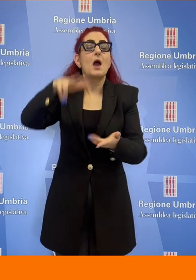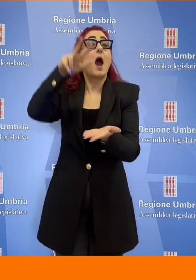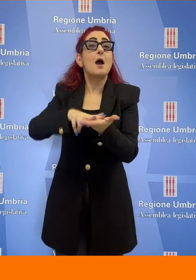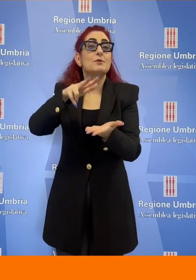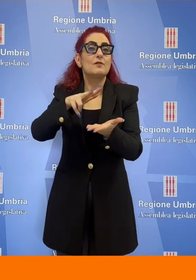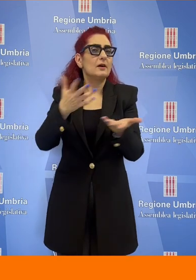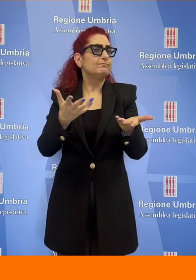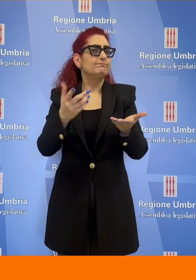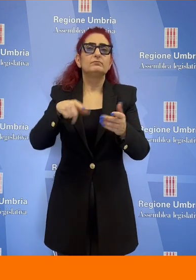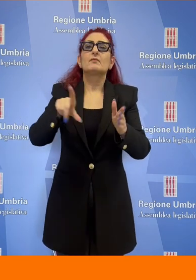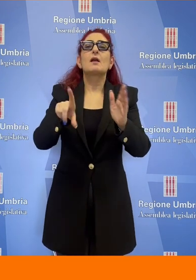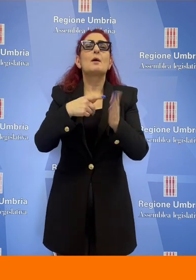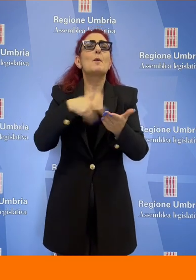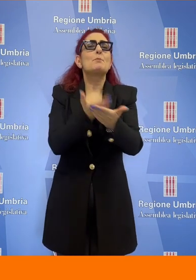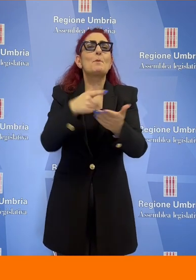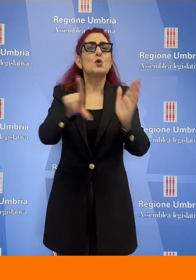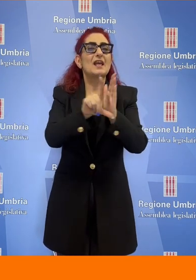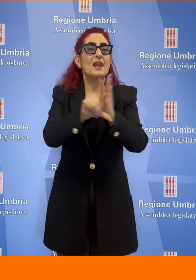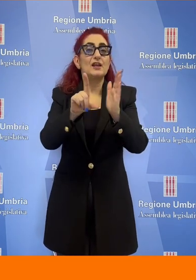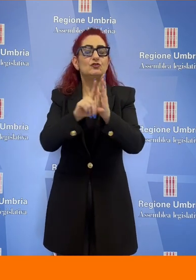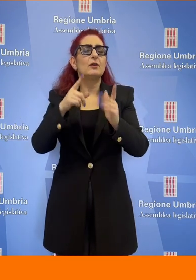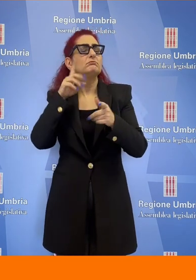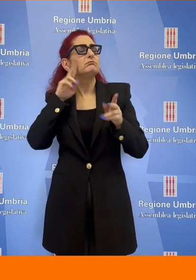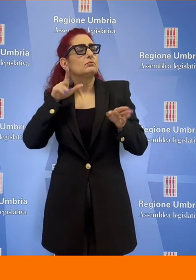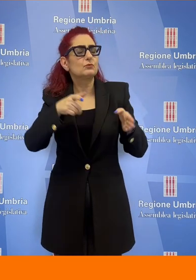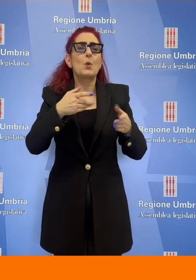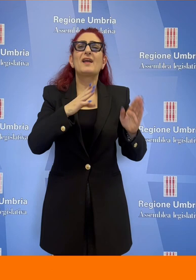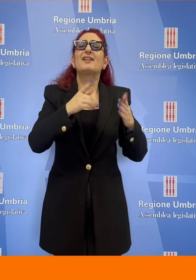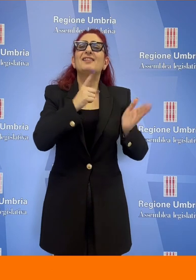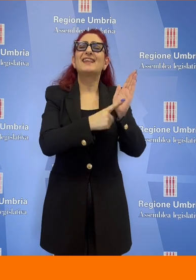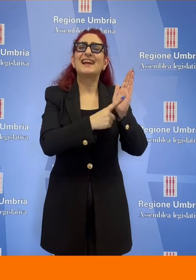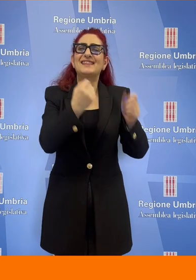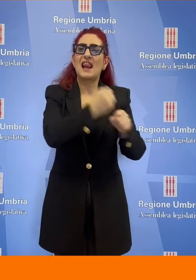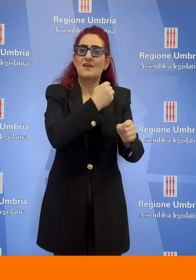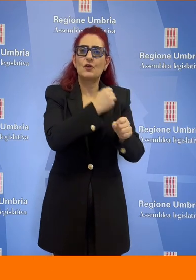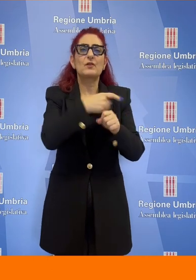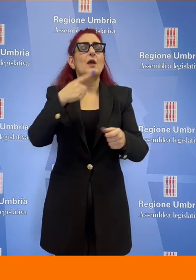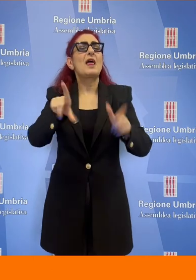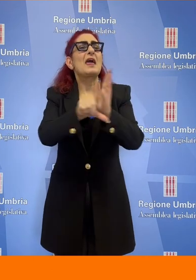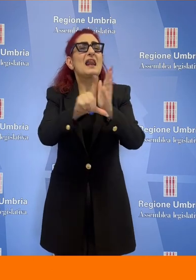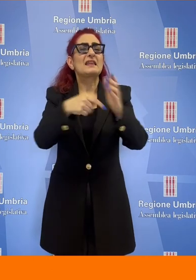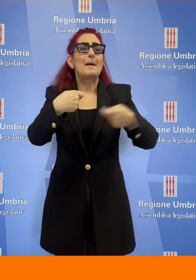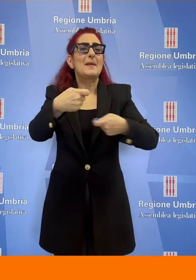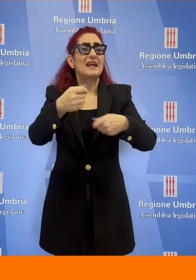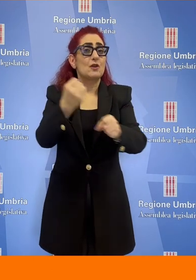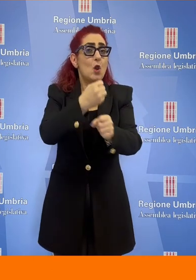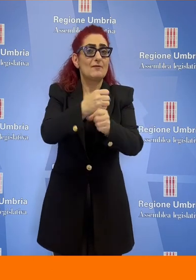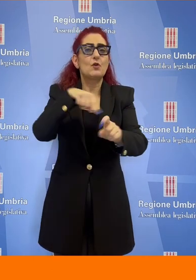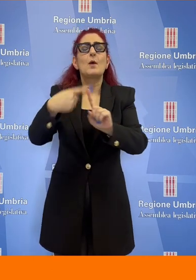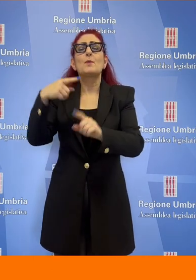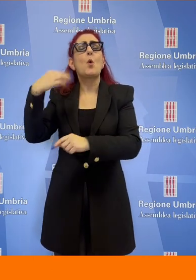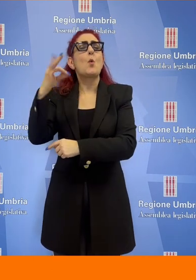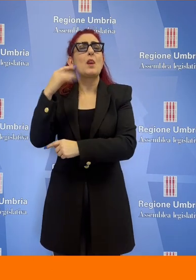commissione la proposta di legge sui diritti dei lavoratori, legalità del mercato del lavoro e qualità dei